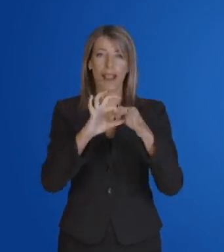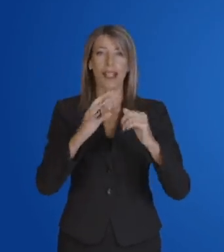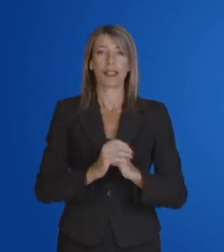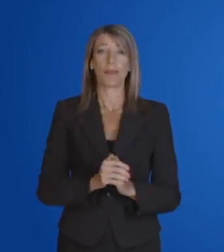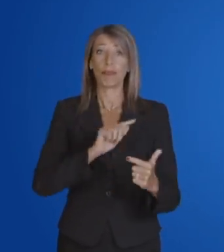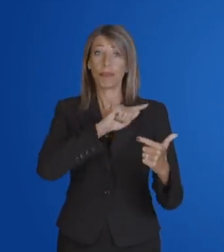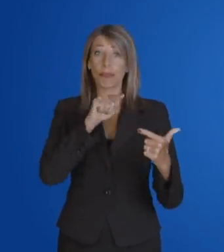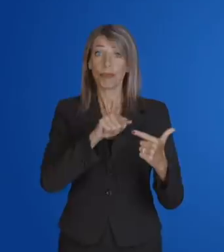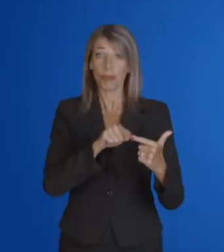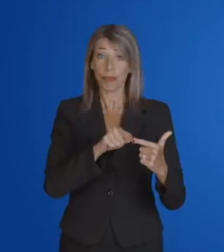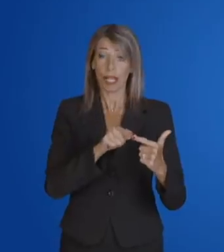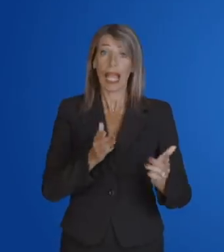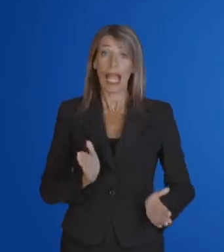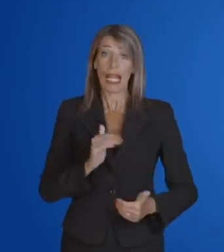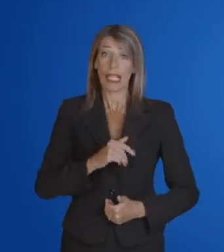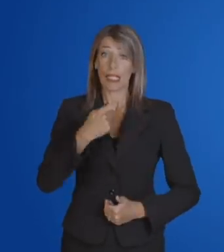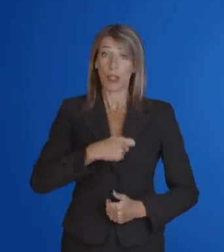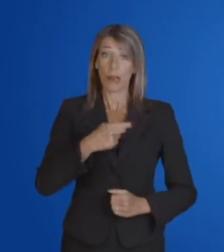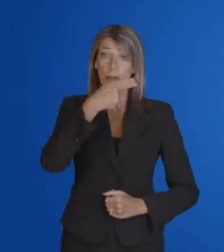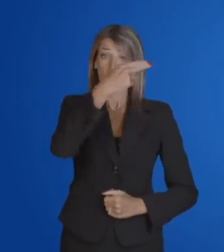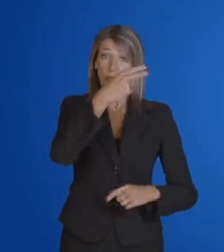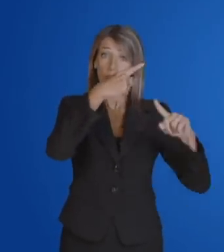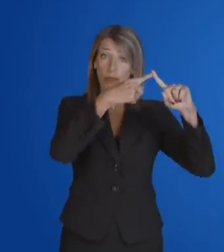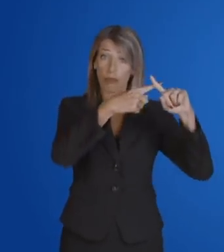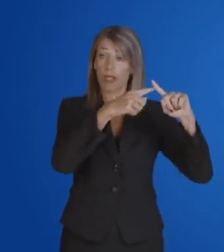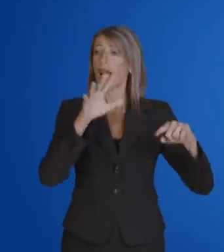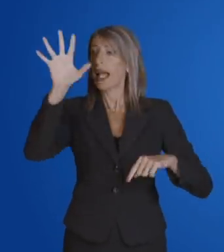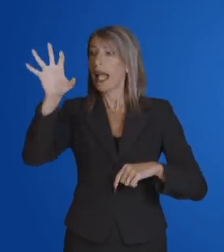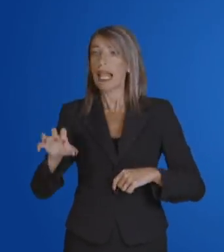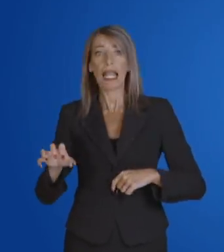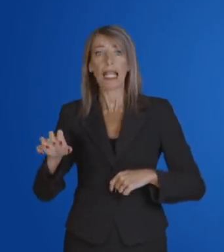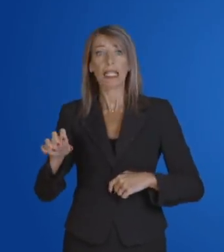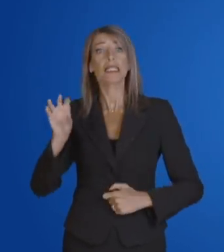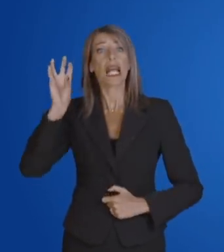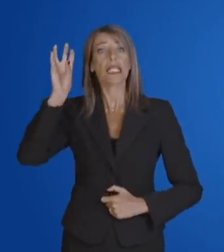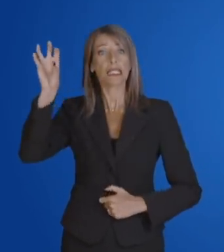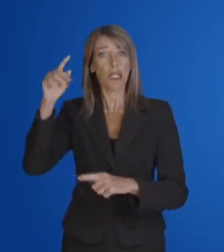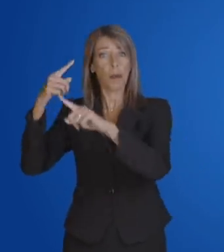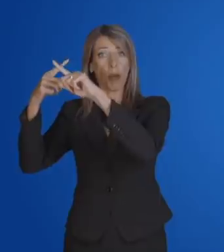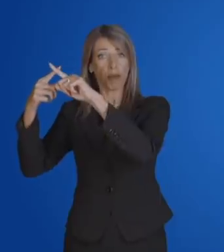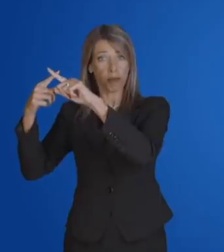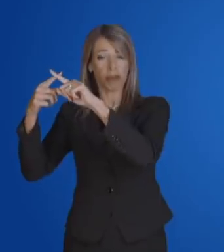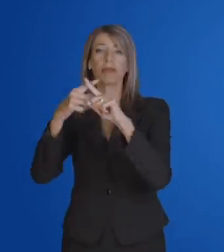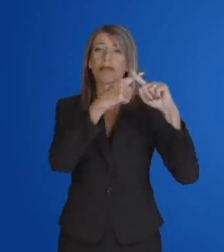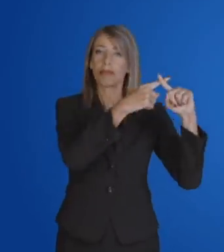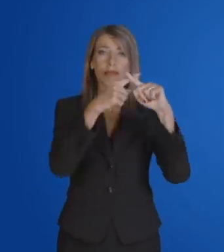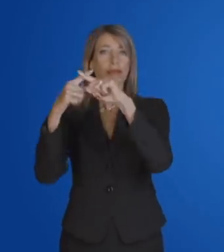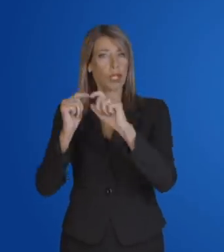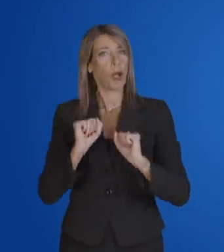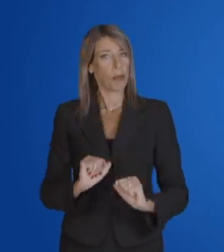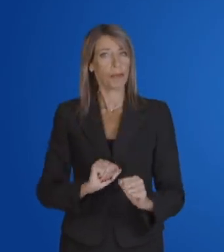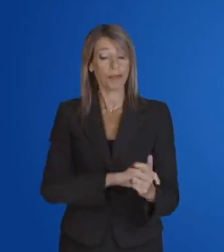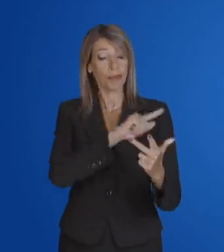Votare per un candidato alla carica di Presidente e per una delle liste ad esso collegate, tracciando un segno anche sul simbolo di una lista.